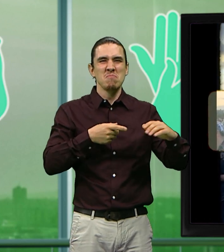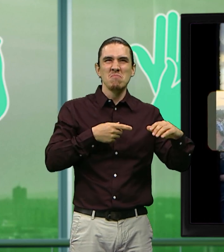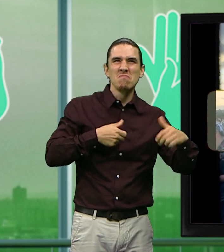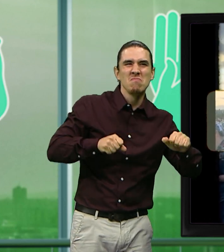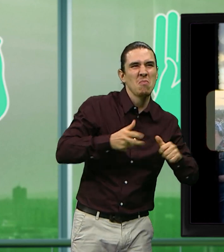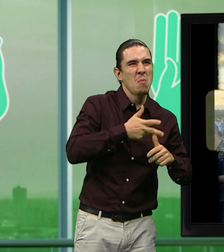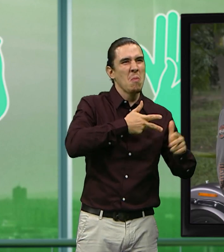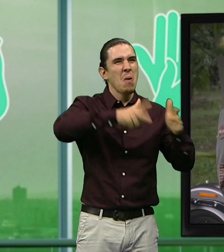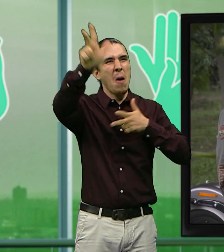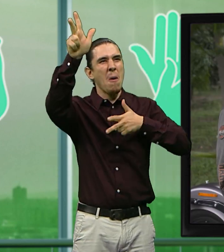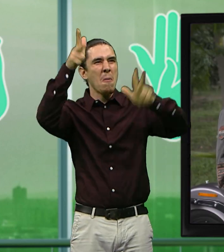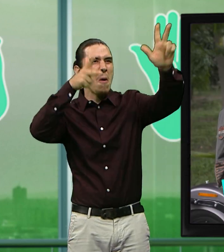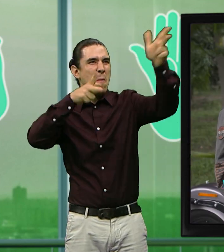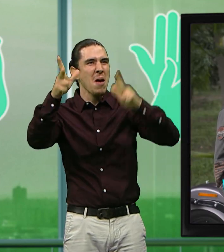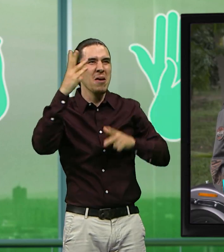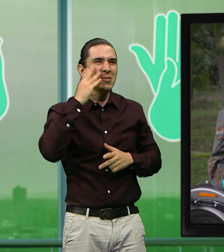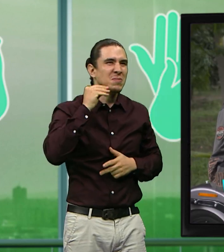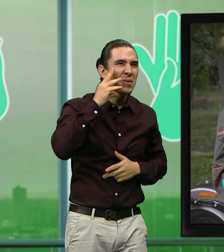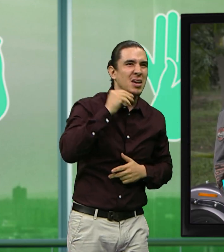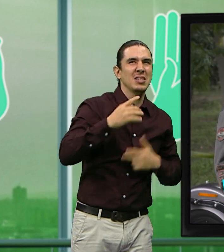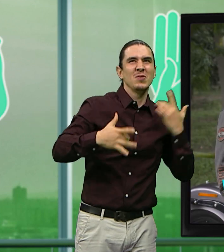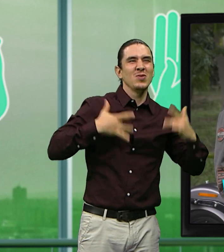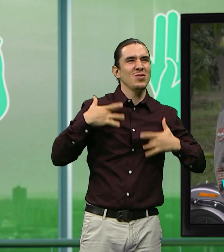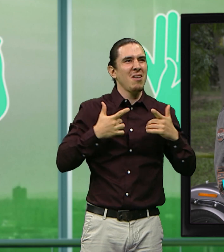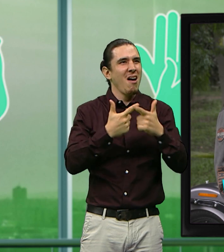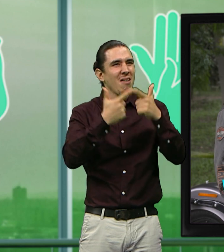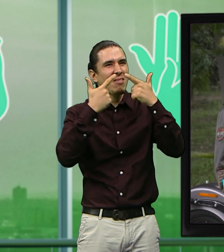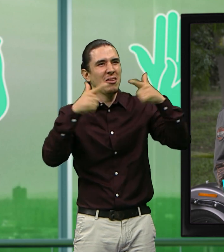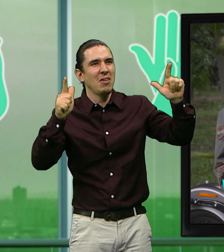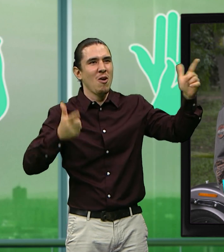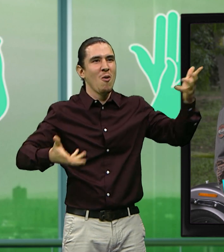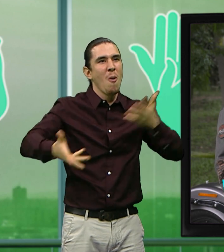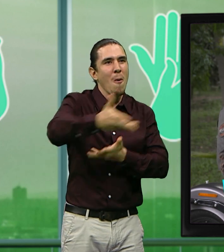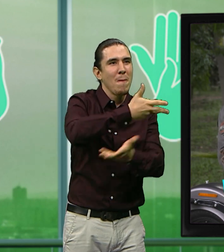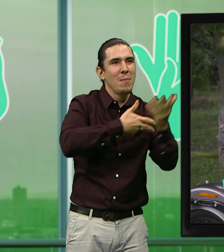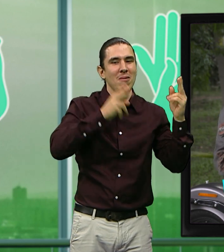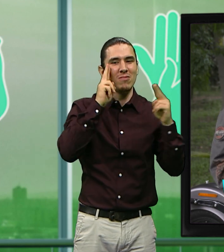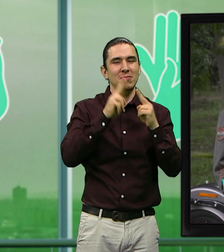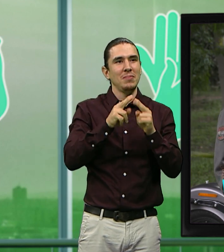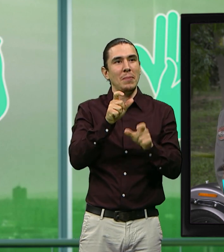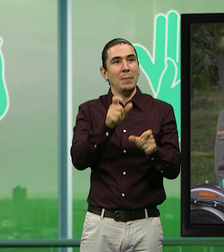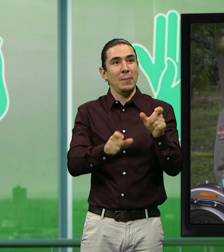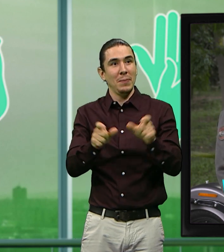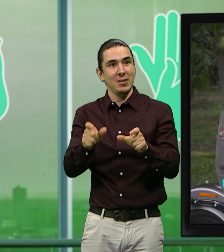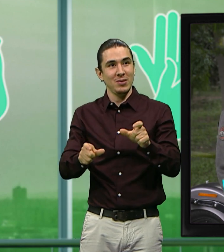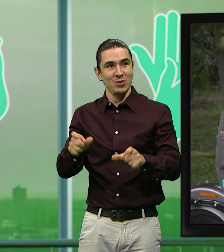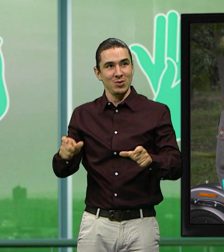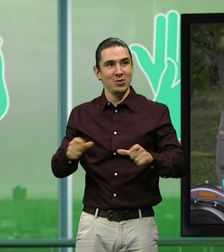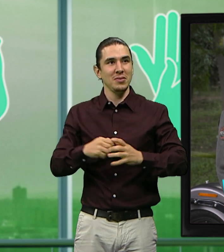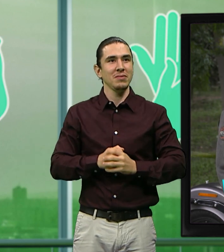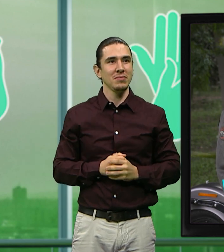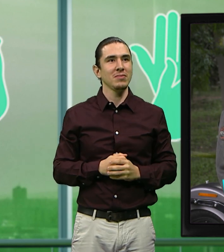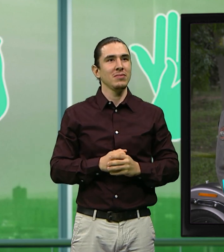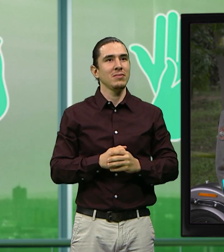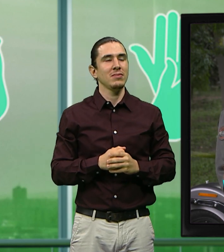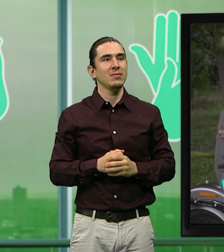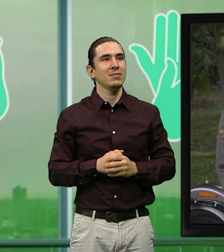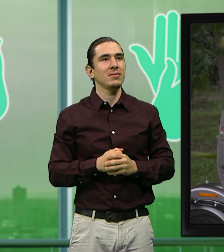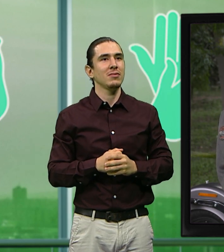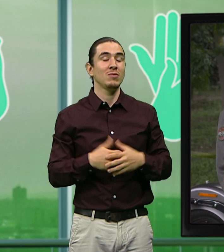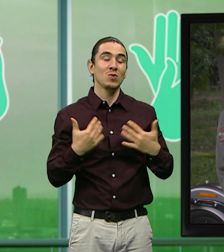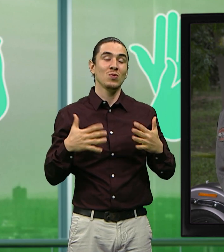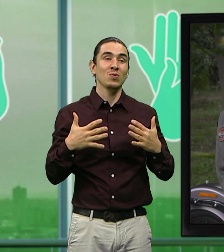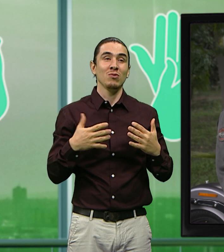oportunidad de qué? De salir, rodar, disfrutar con libertad y compartir y conocer personas que tienen realmente